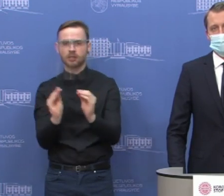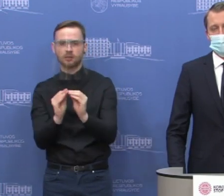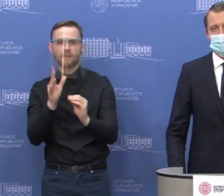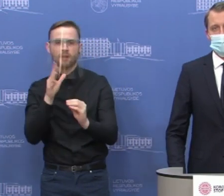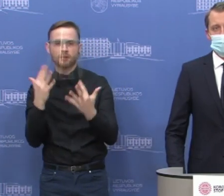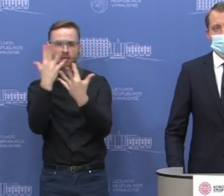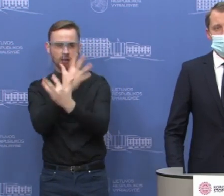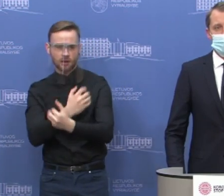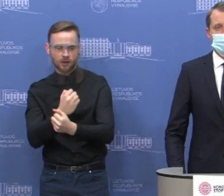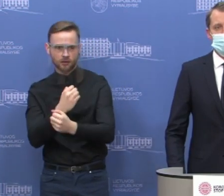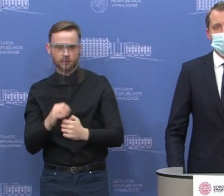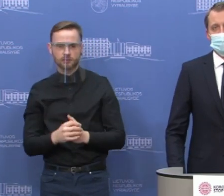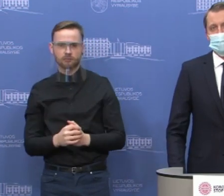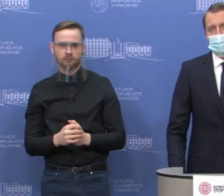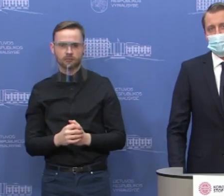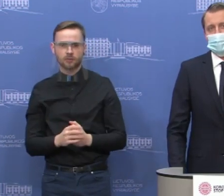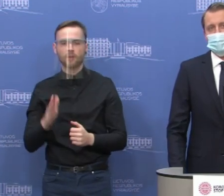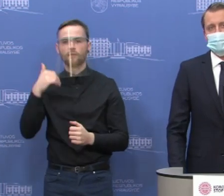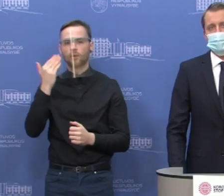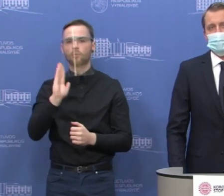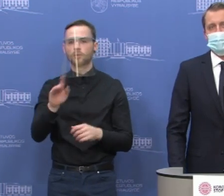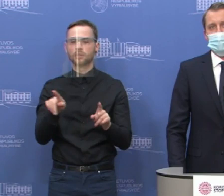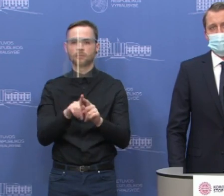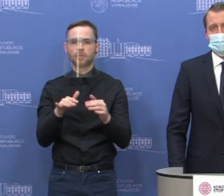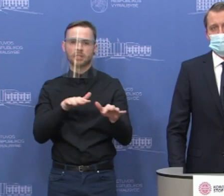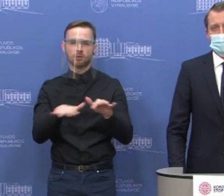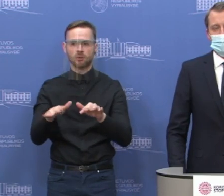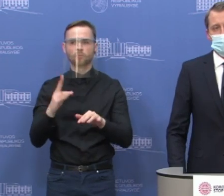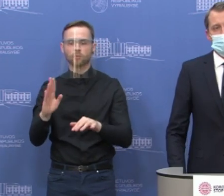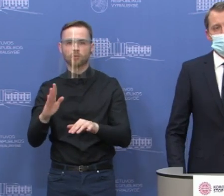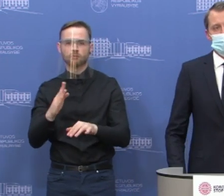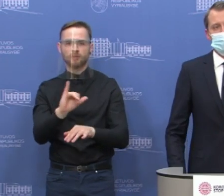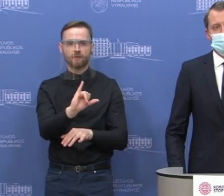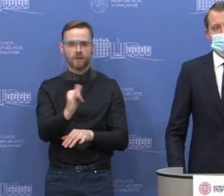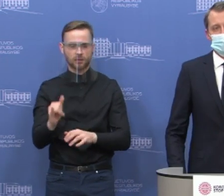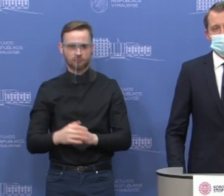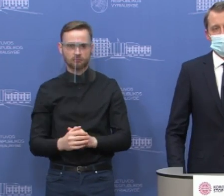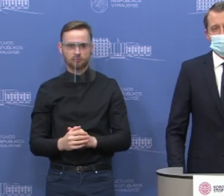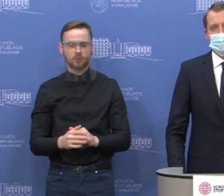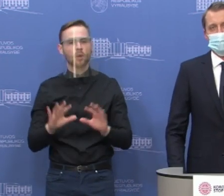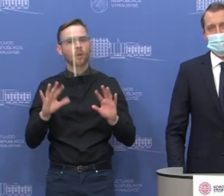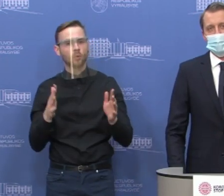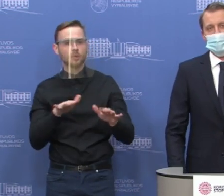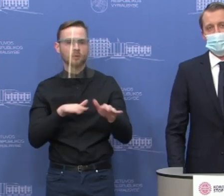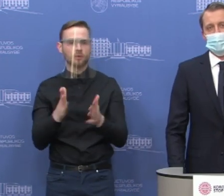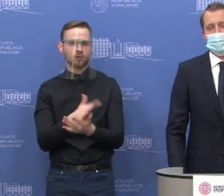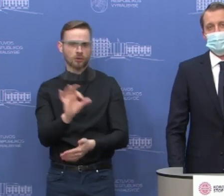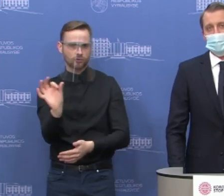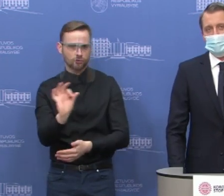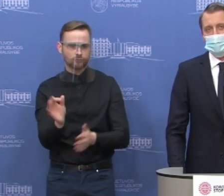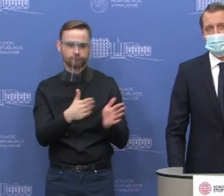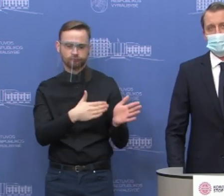valandos vakaro. Ir po to be abejo bus situacija vertinama. Tai jeigu situacija bus stabili,